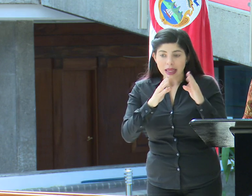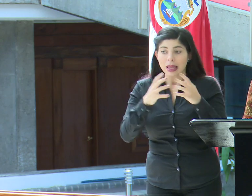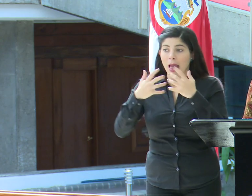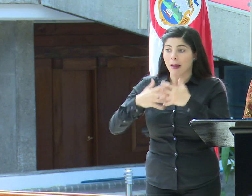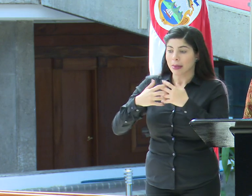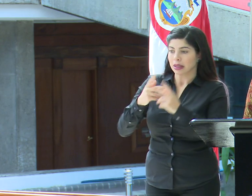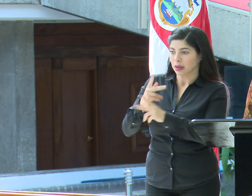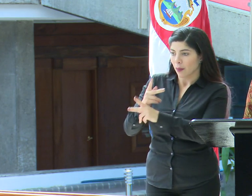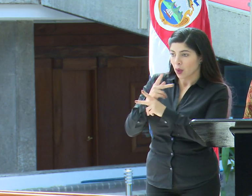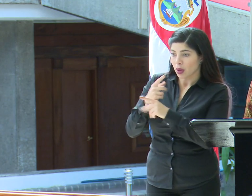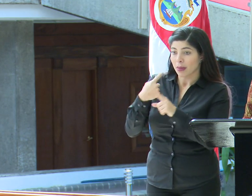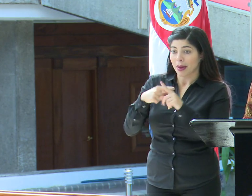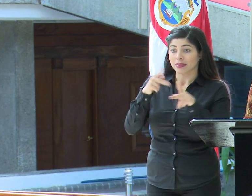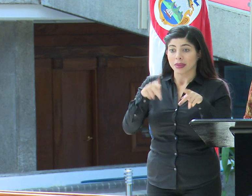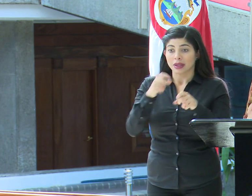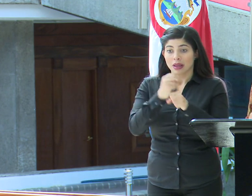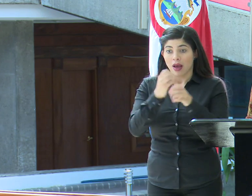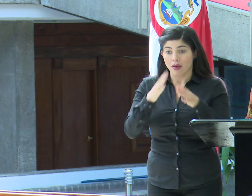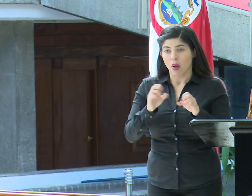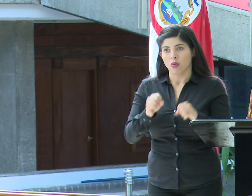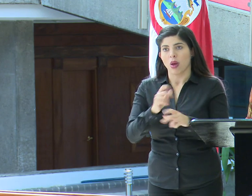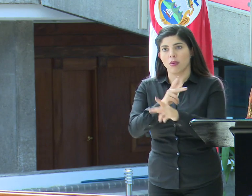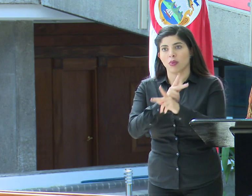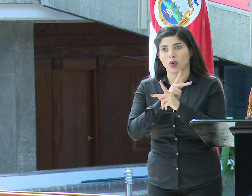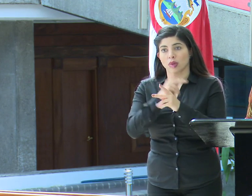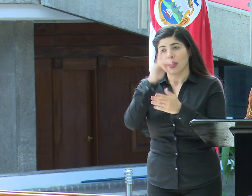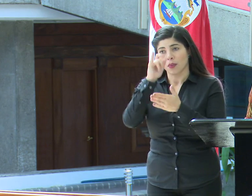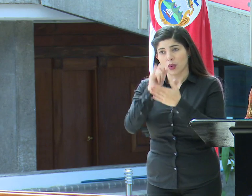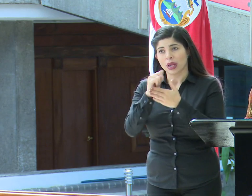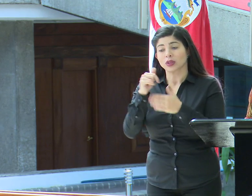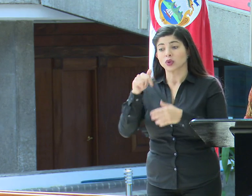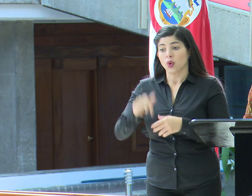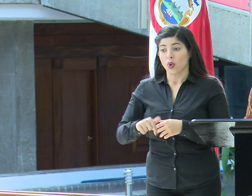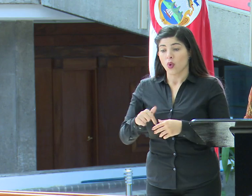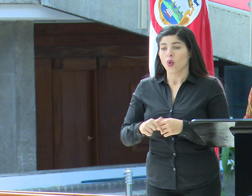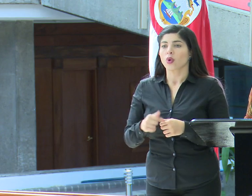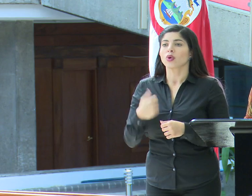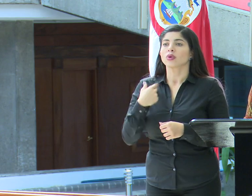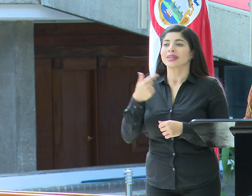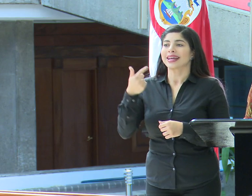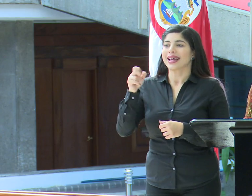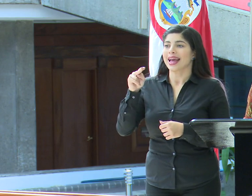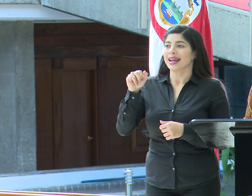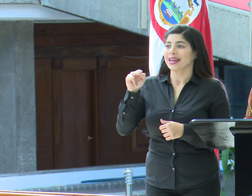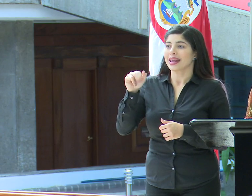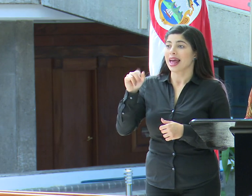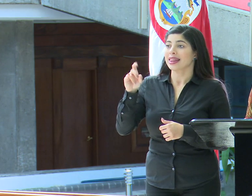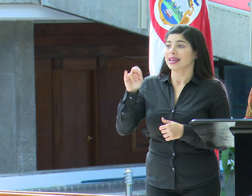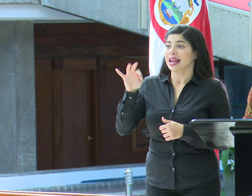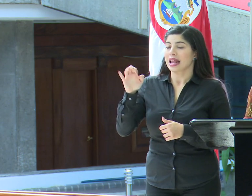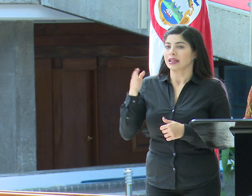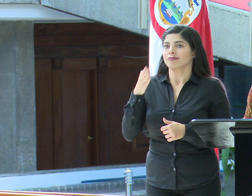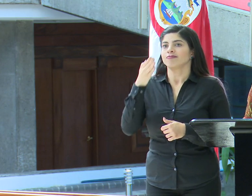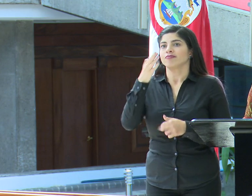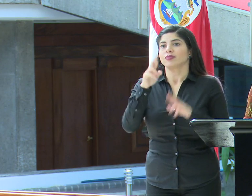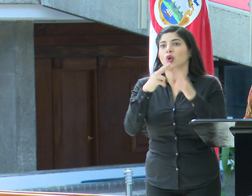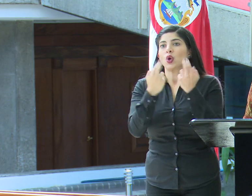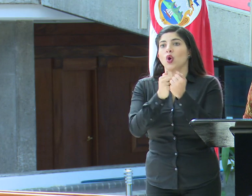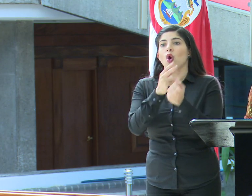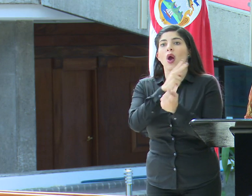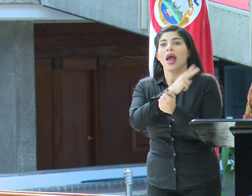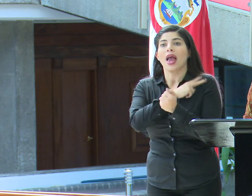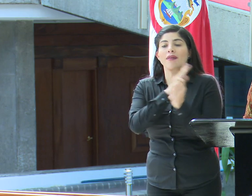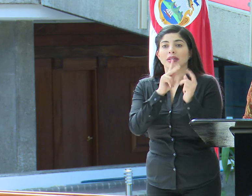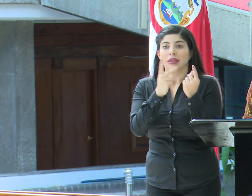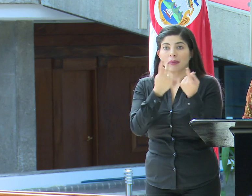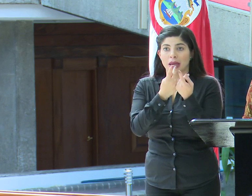empresas y proteger a las personas trabajadoras. En ese ánimo, justamente, el día de hoy, doña Yanina Dinarte está en reunión con las jefaturas de fracción